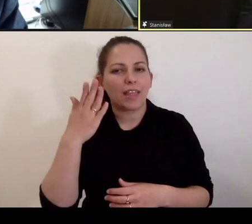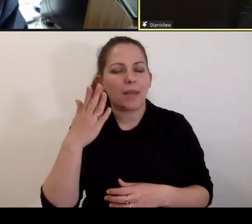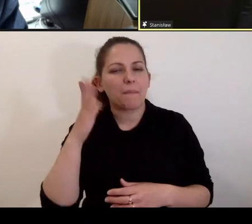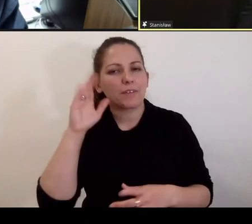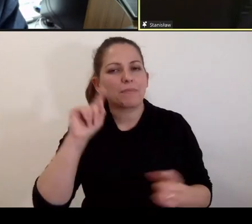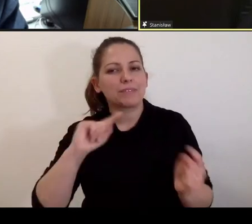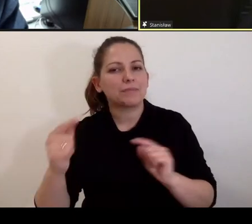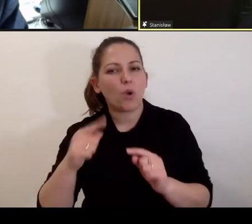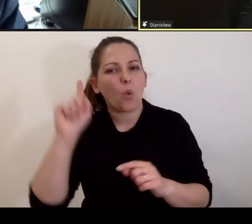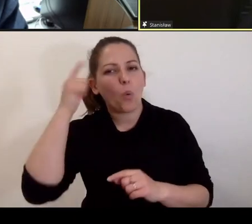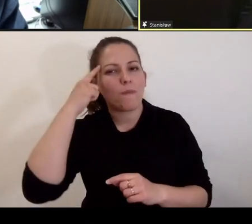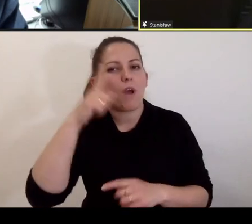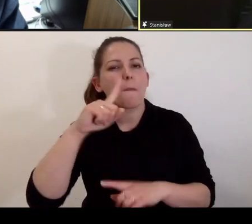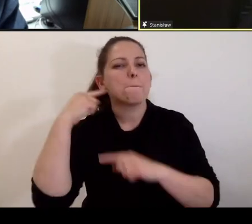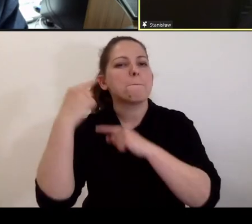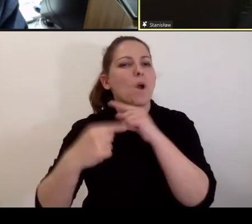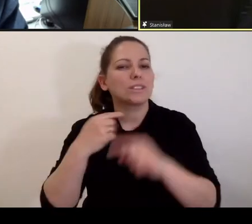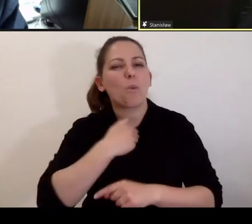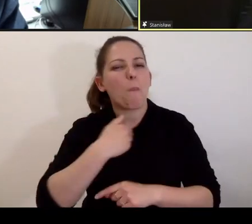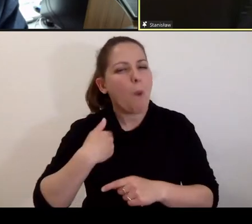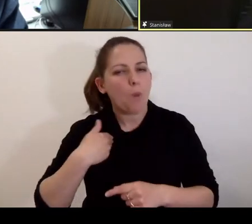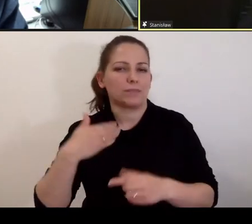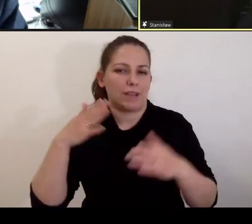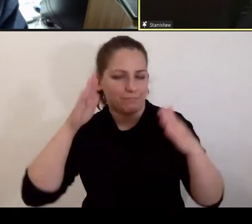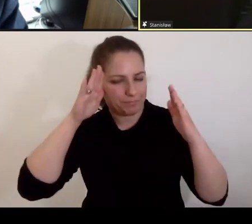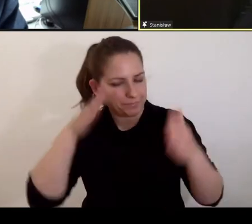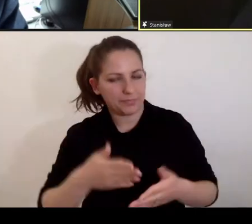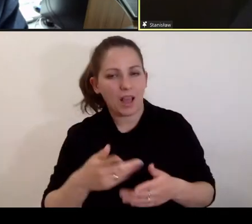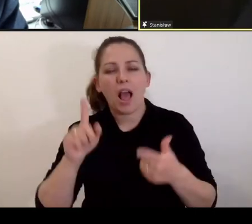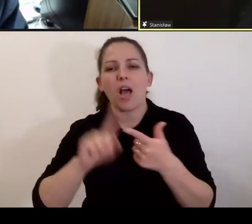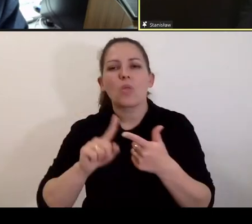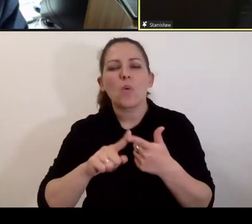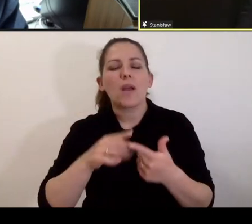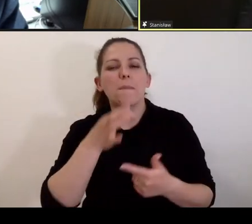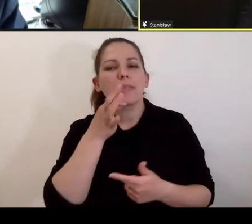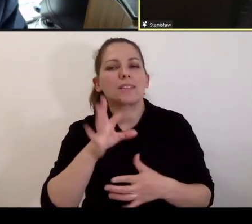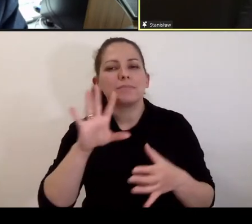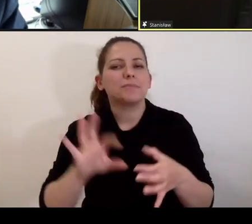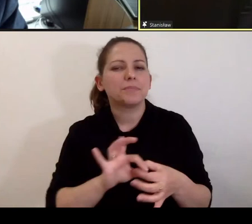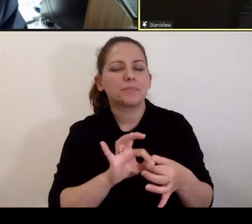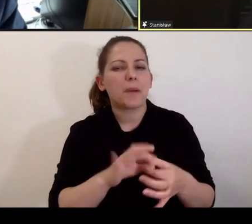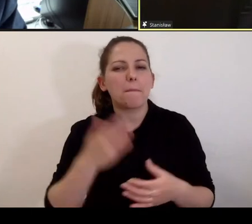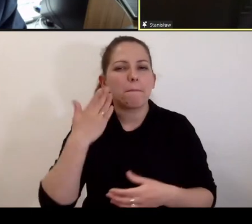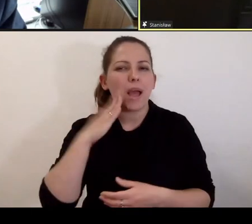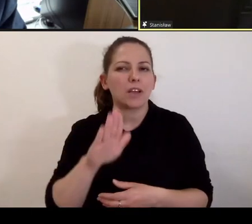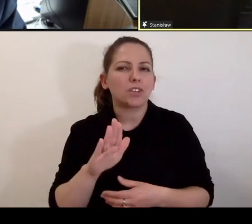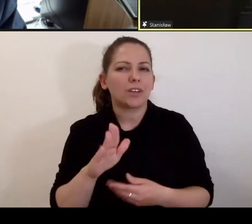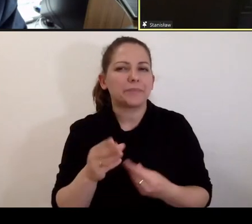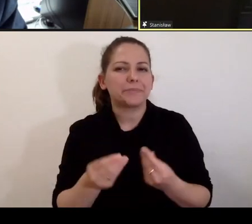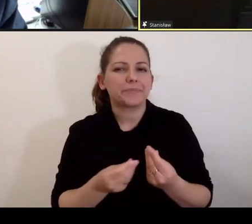przede wszystkim o procedurze polskiej. A drugie pytanie związane bardziej z taką